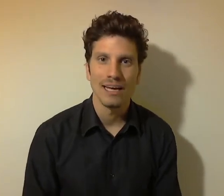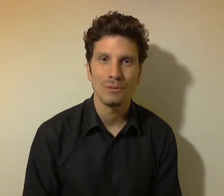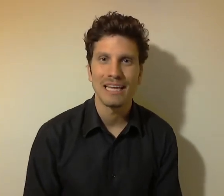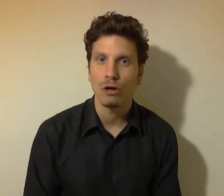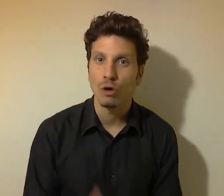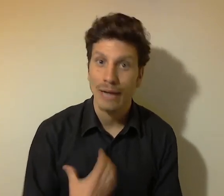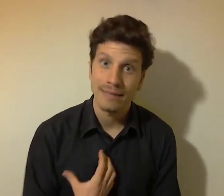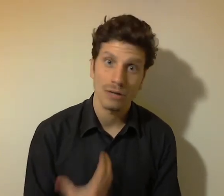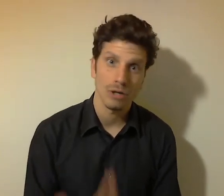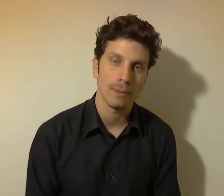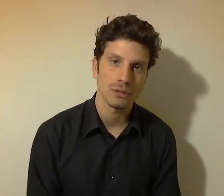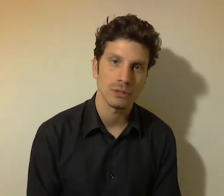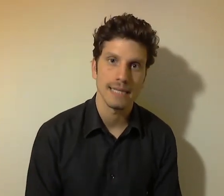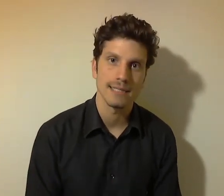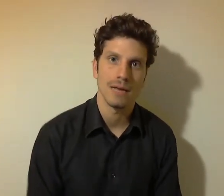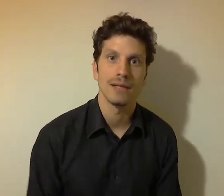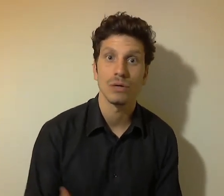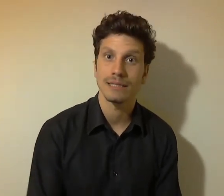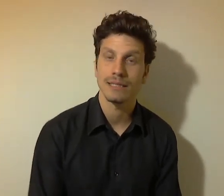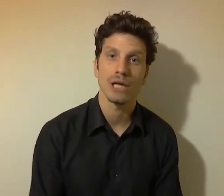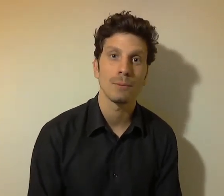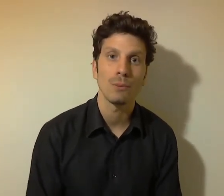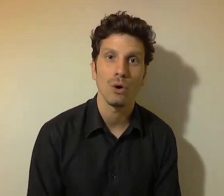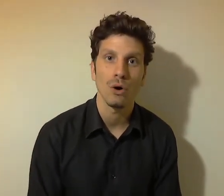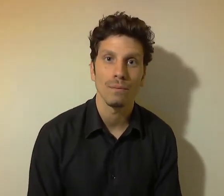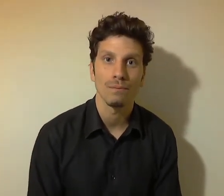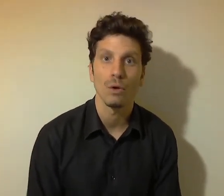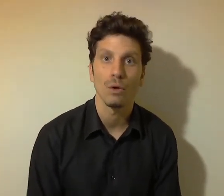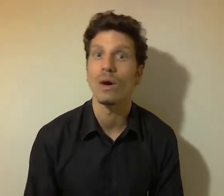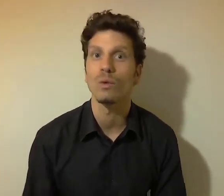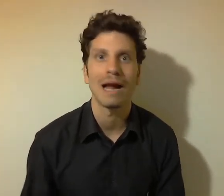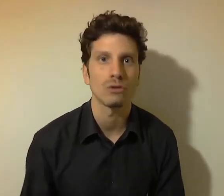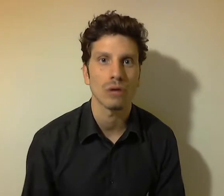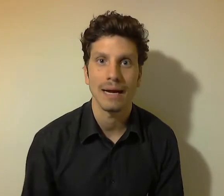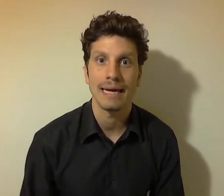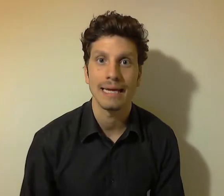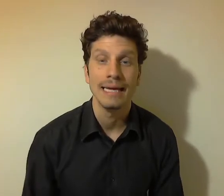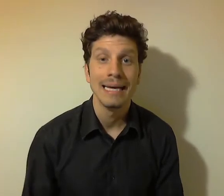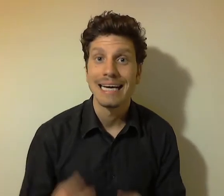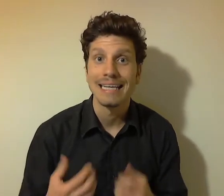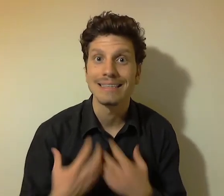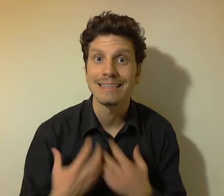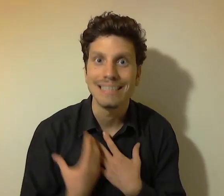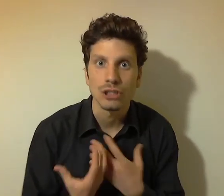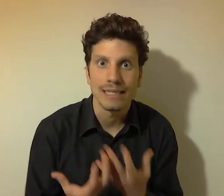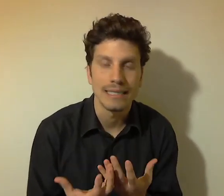come dire, coerente con il proprio stile di insegnamento delle strategie che propongo, o qualcun altro che magari dice di